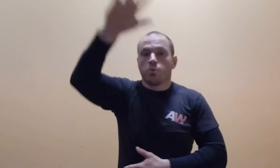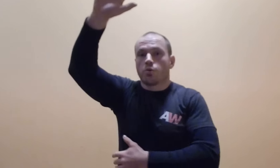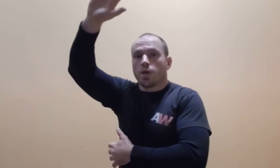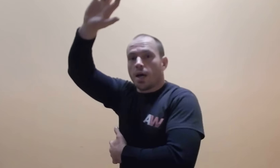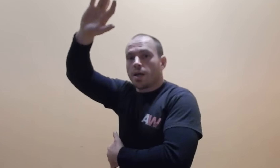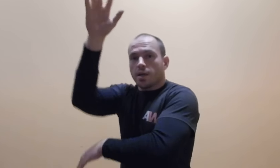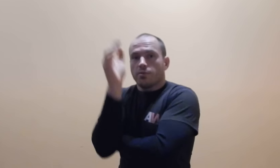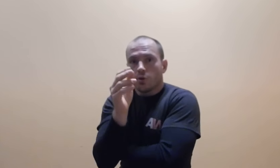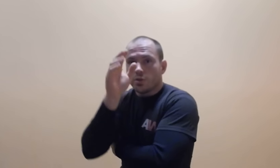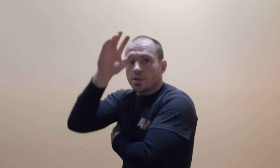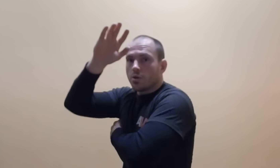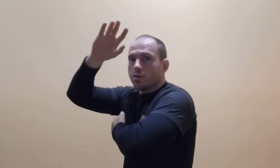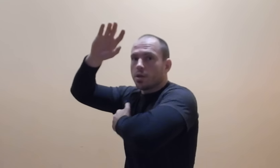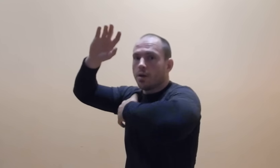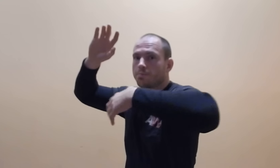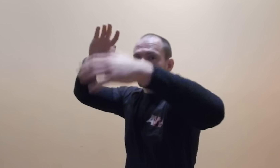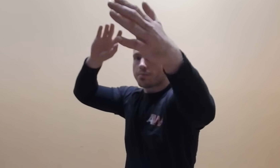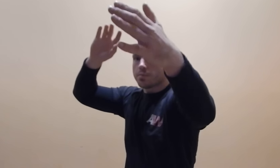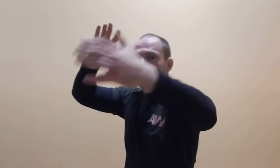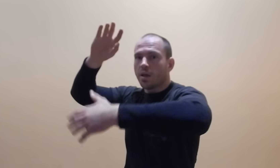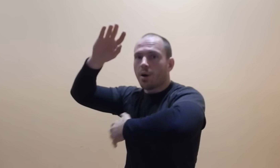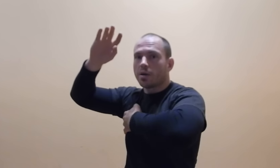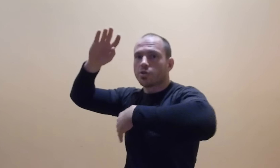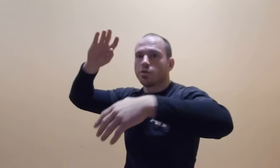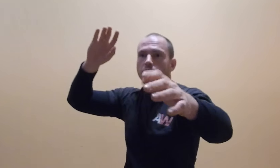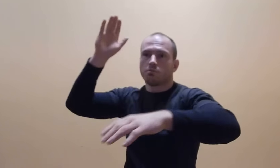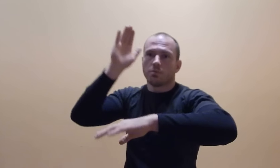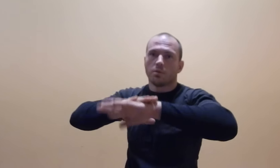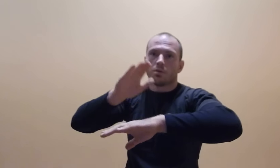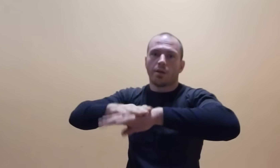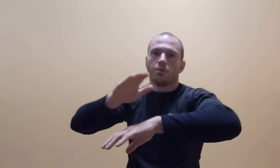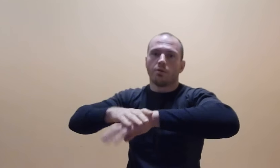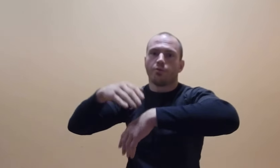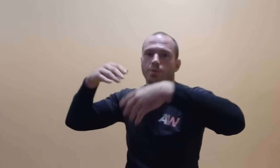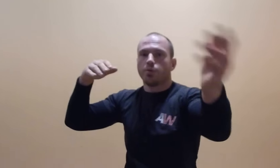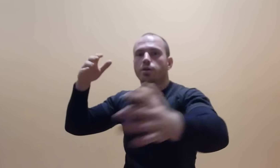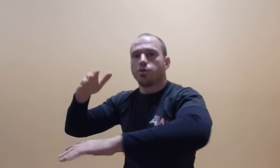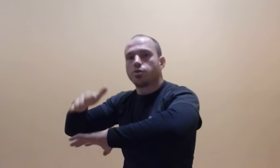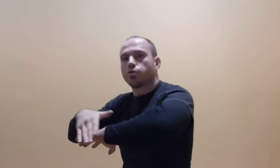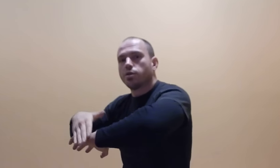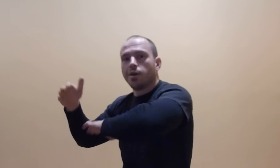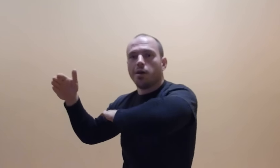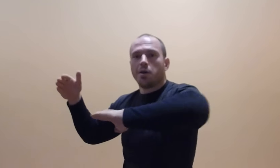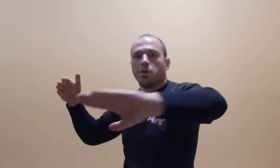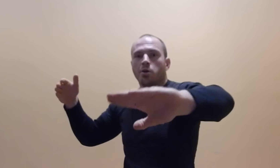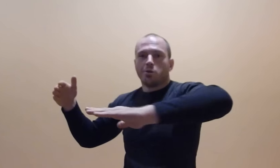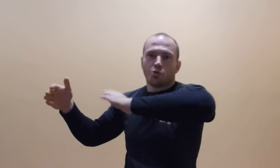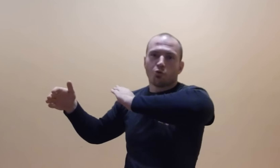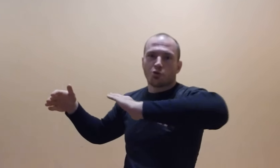blokuję, a ręka wychodzi stąd, bach, czy taki odwrócony liść, czy judo